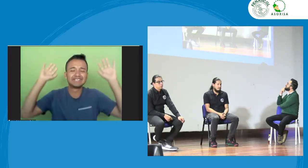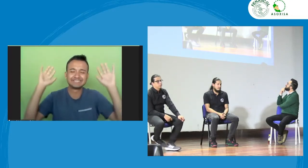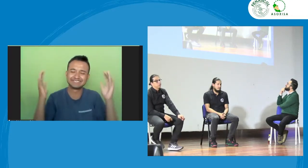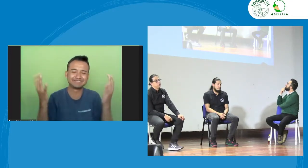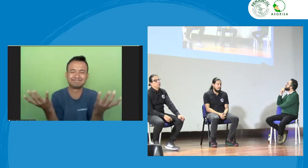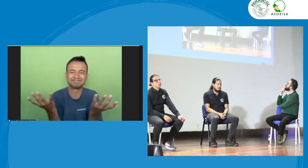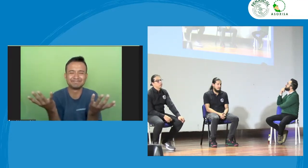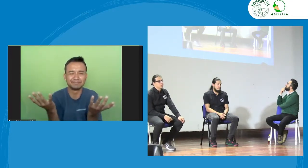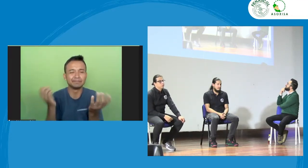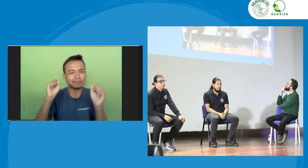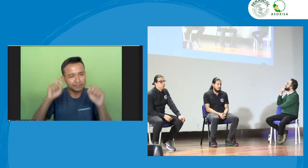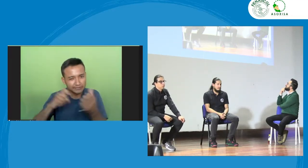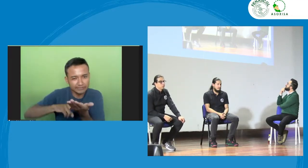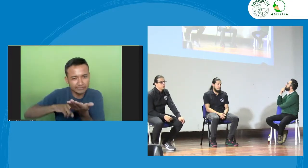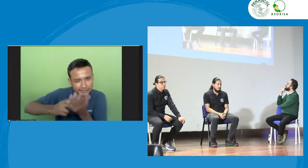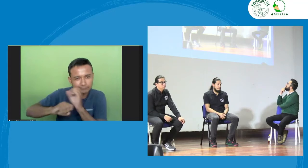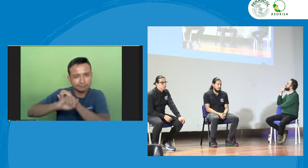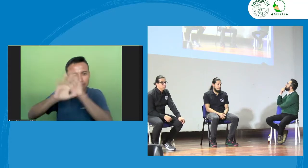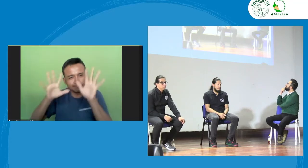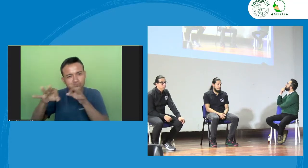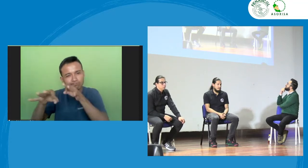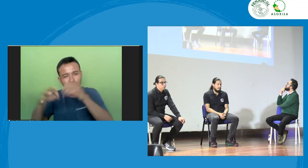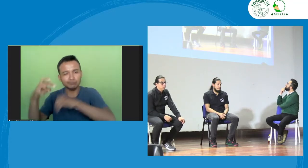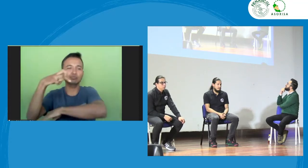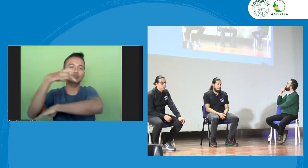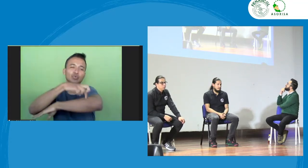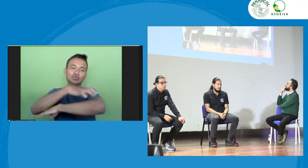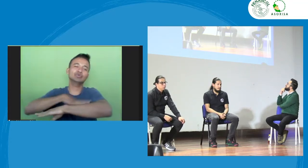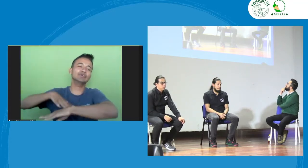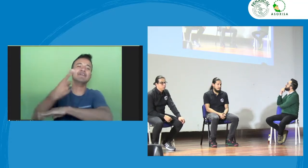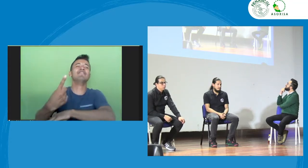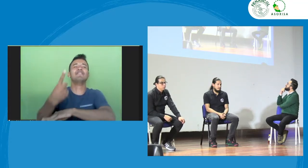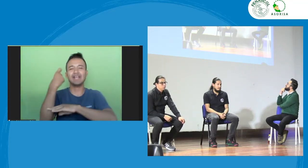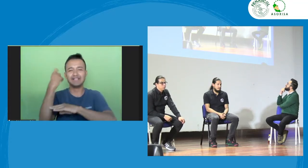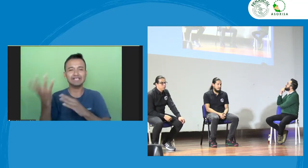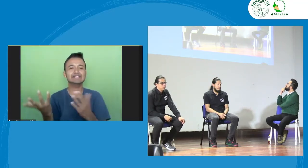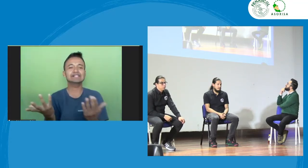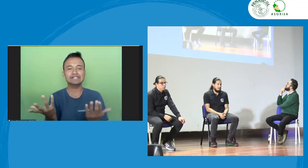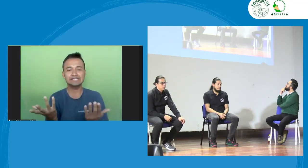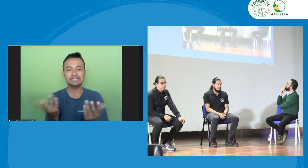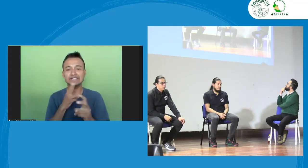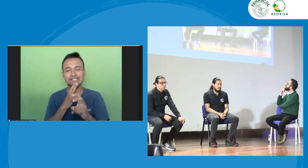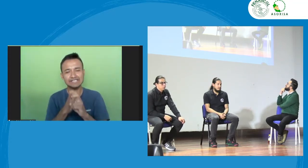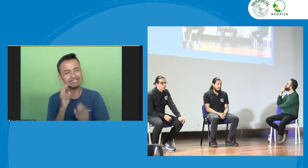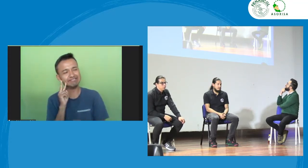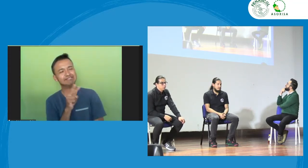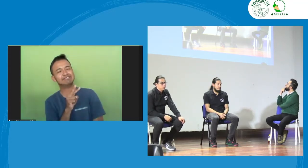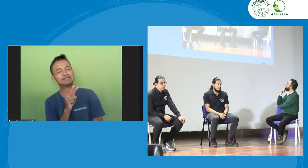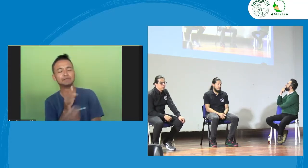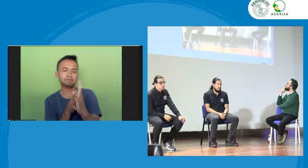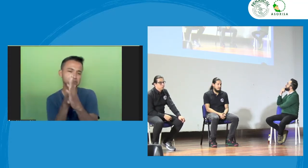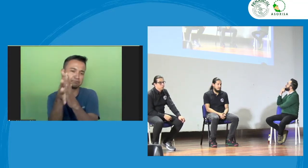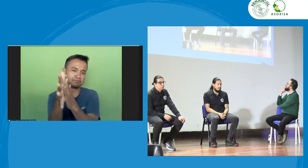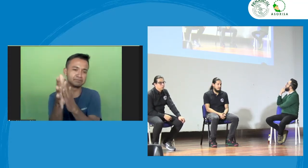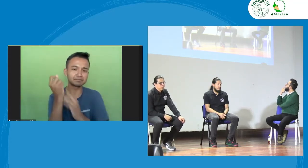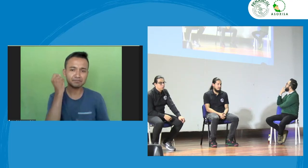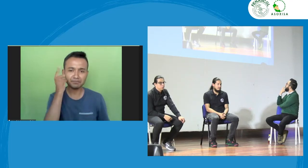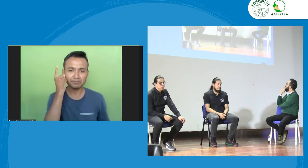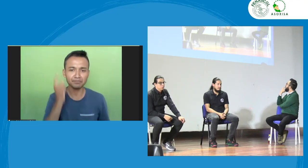cualquiera personas que no tengan un buen conocimiento porque realmente es importante explicar acá en el Putumayo hace mucha